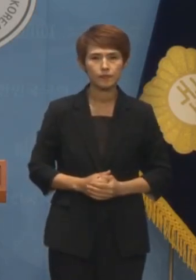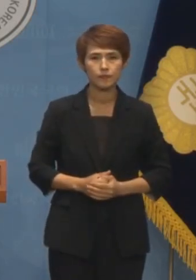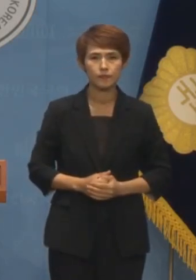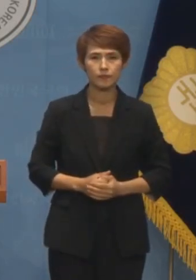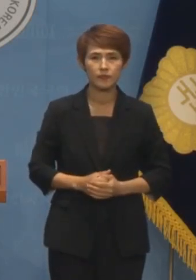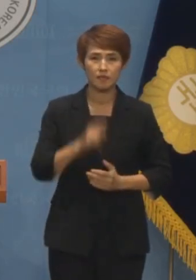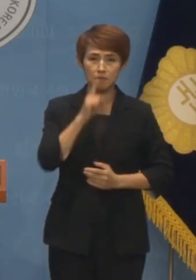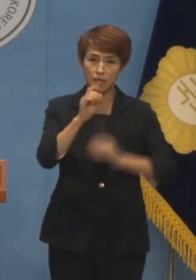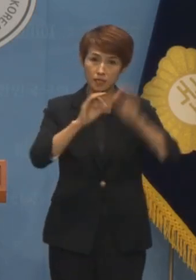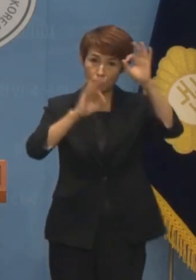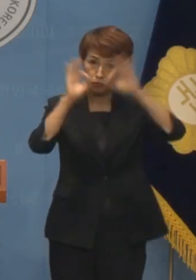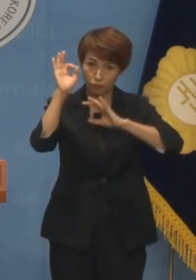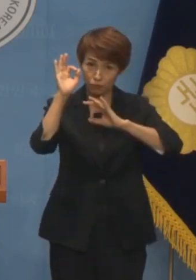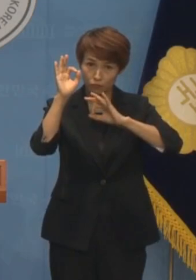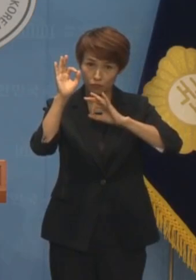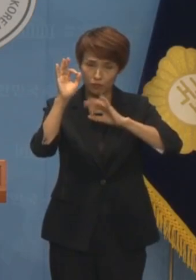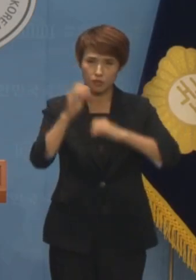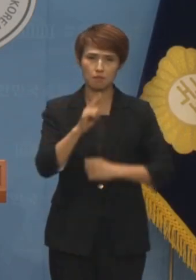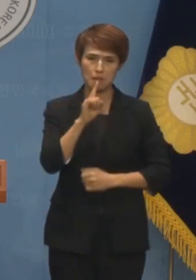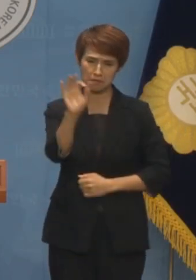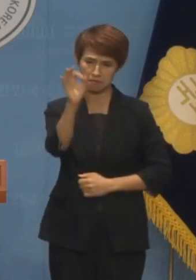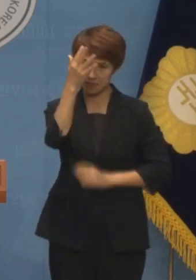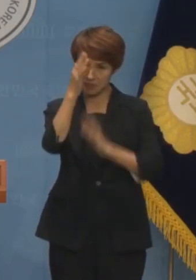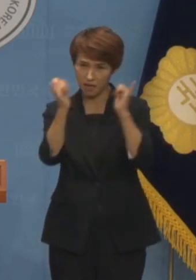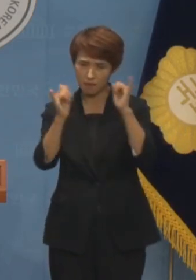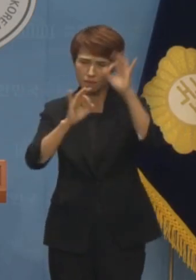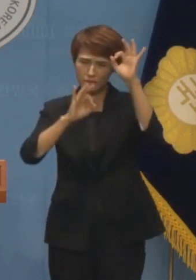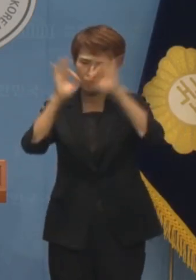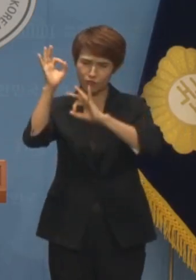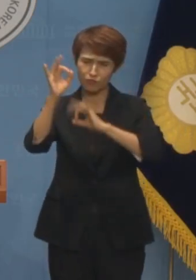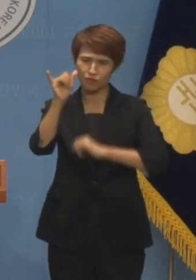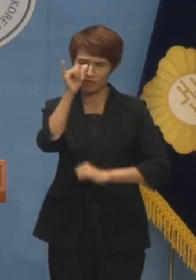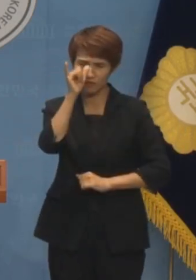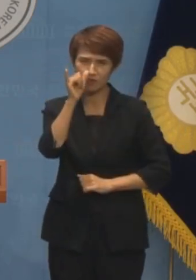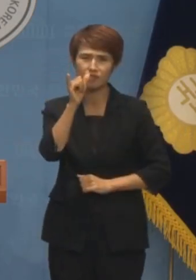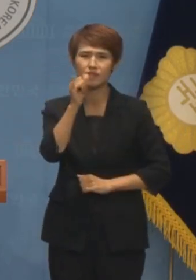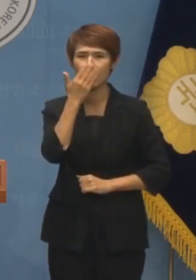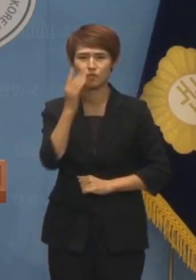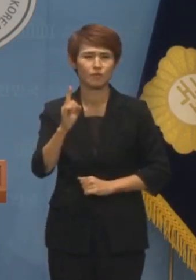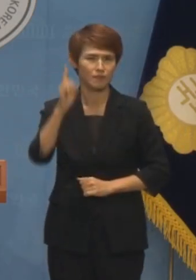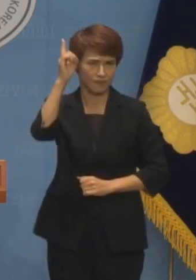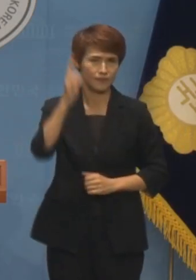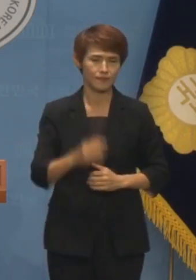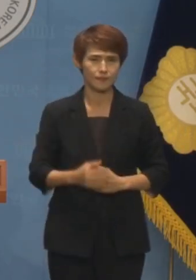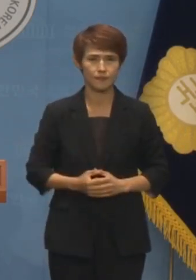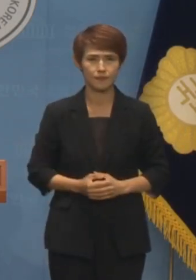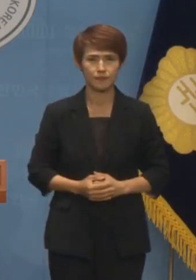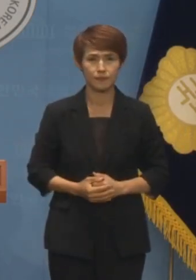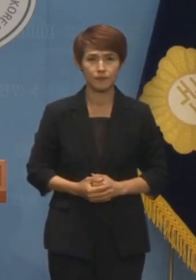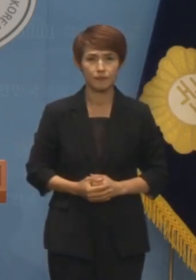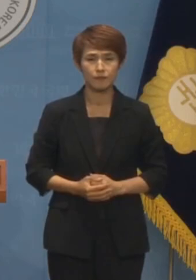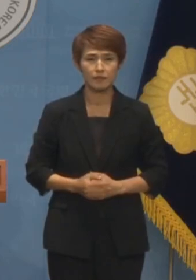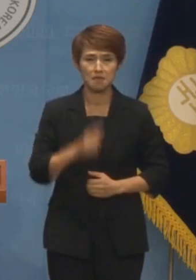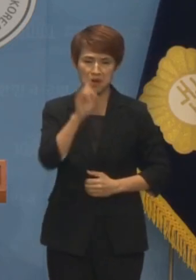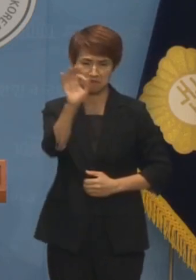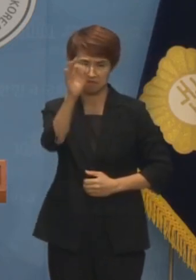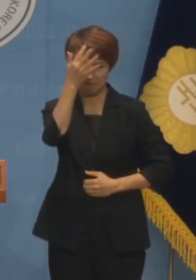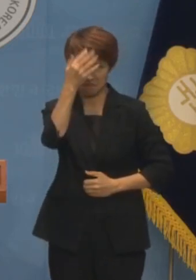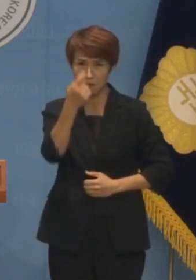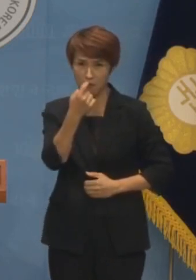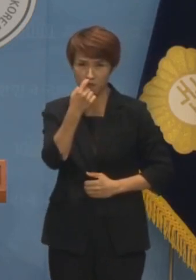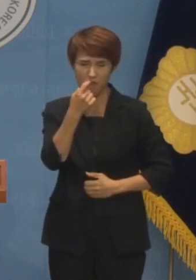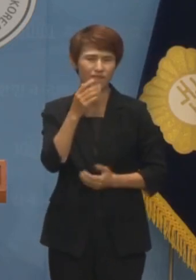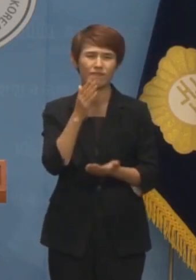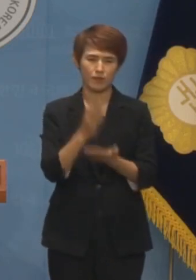말실수는 말을 잘하는 사람일수록 더 확이될 가능성이 높다고 합니다. 말 잘하는 걸 배우는